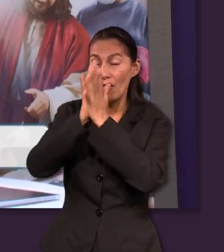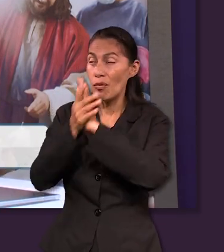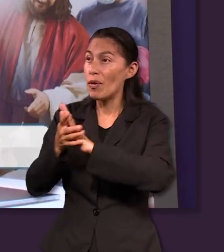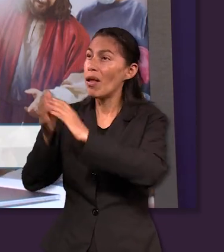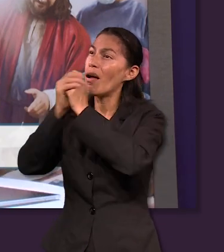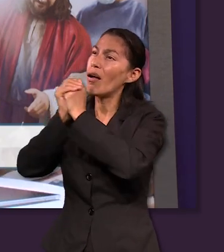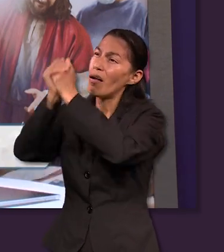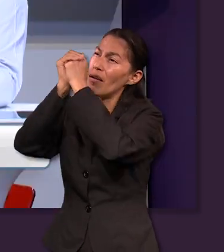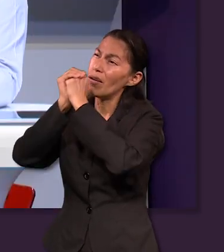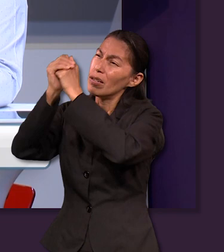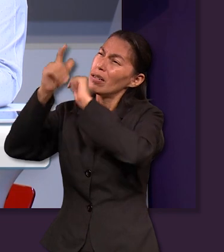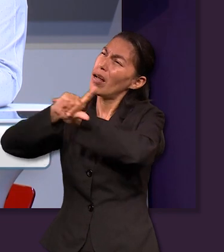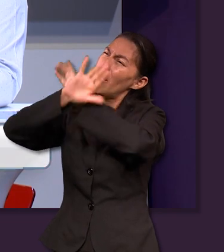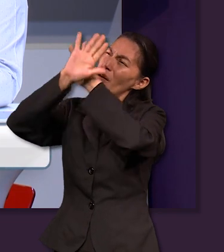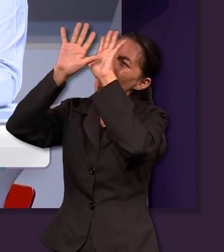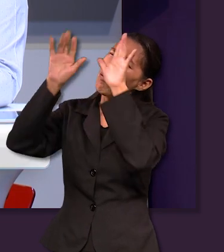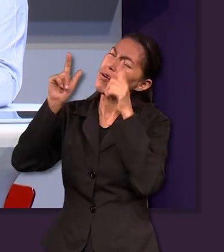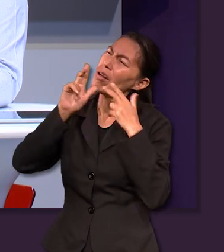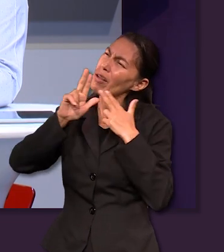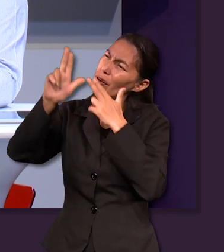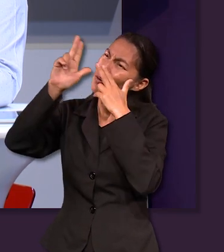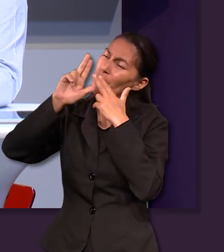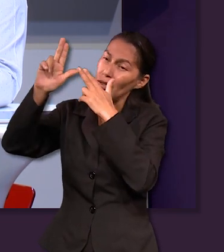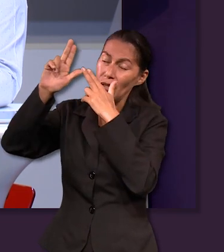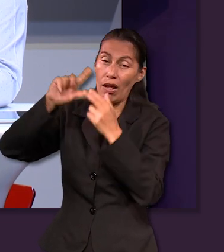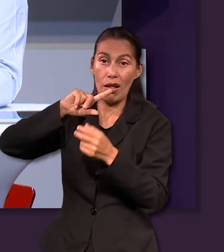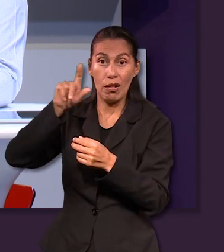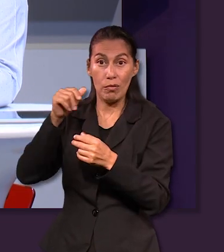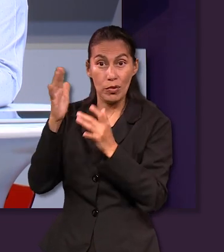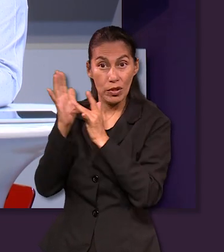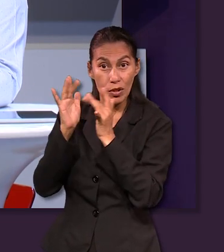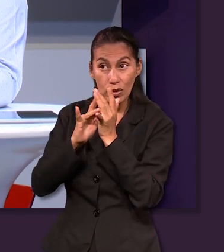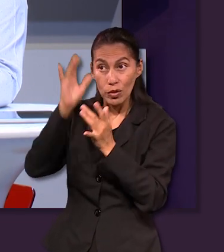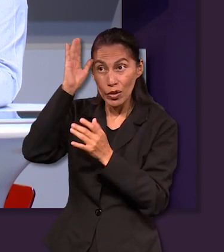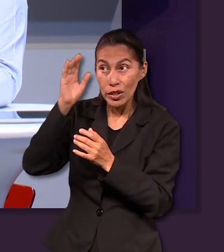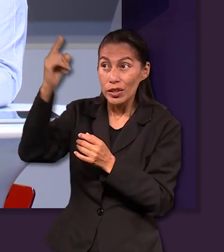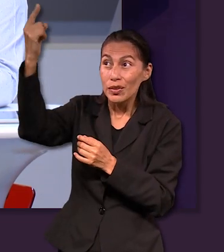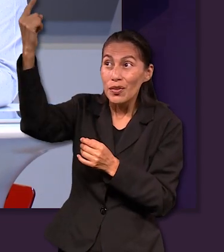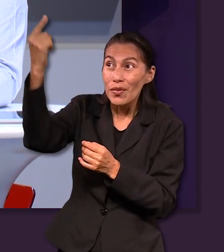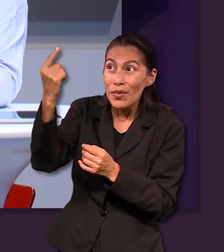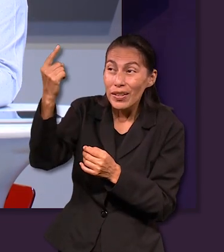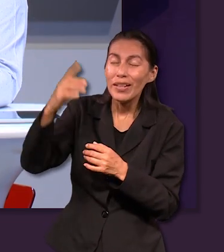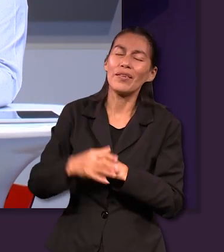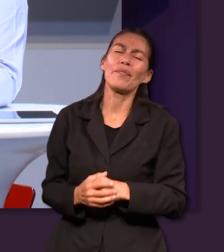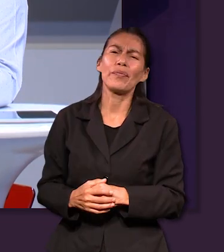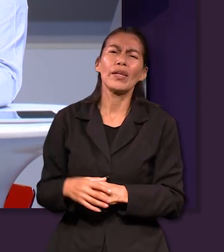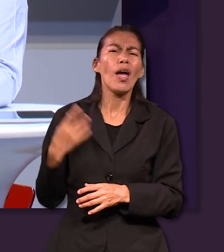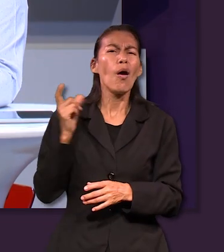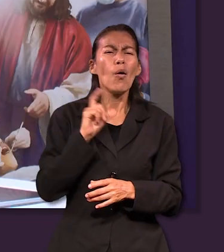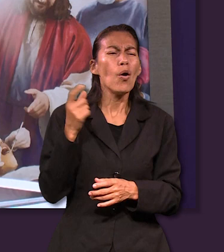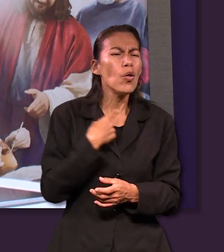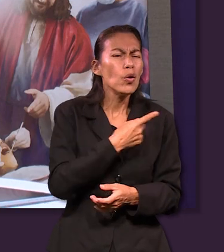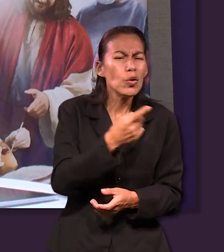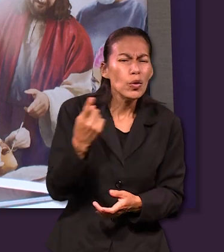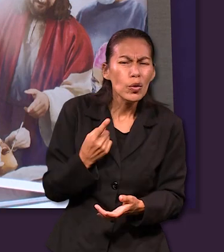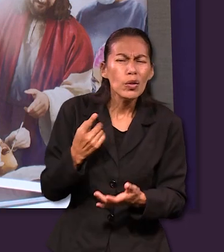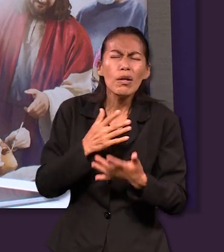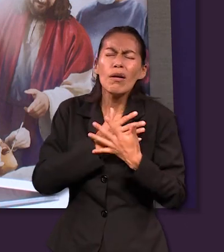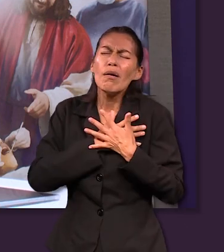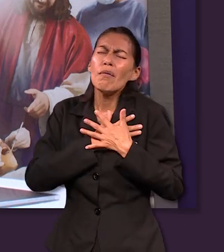que el oro sea hallada en alabanza gloria y honra cuando sea manifestado Jesucristo vosotros que lo